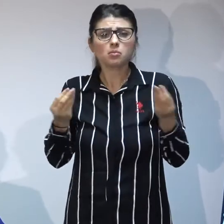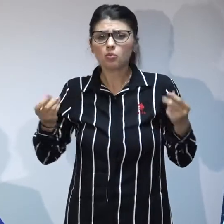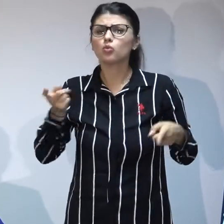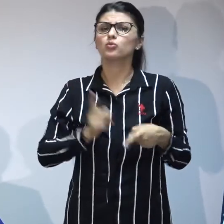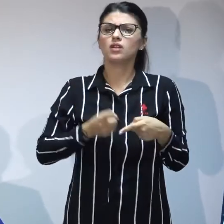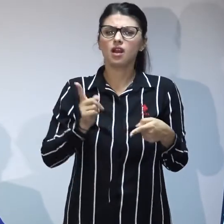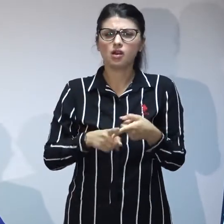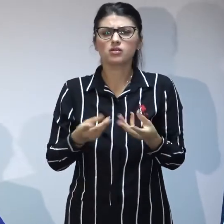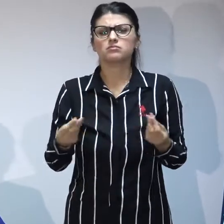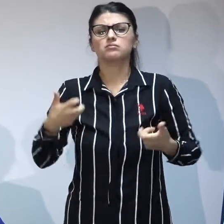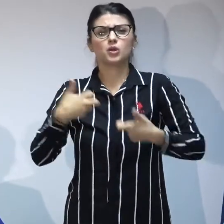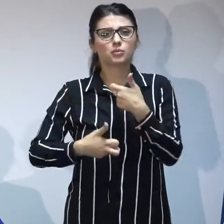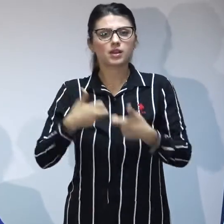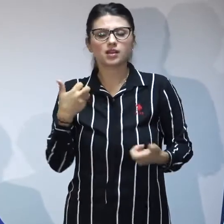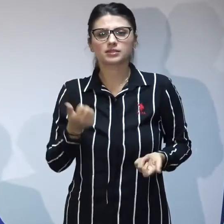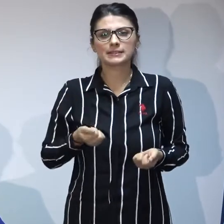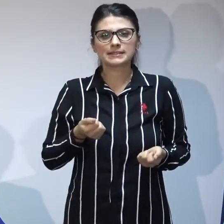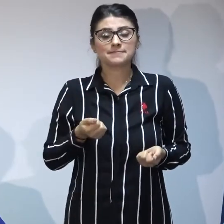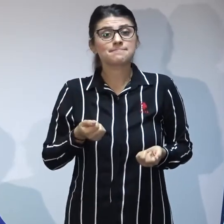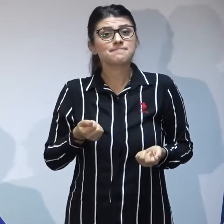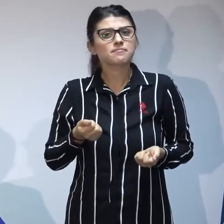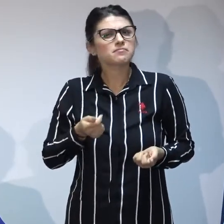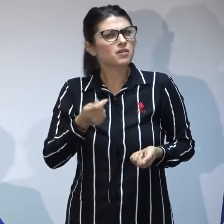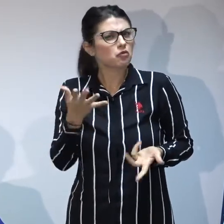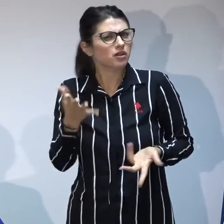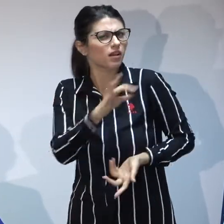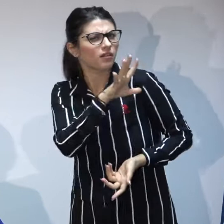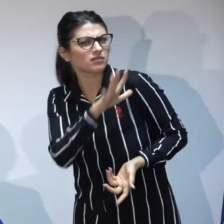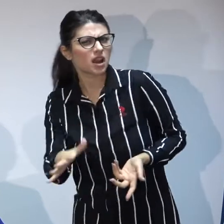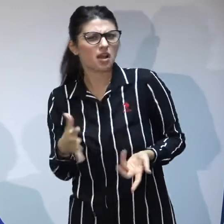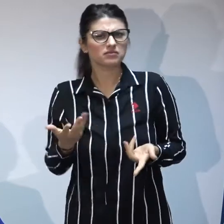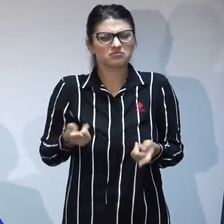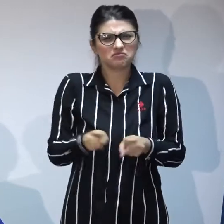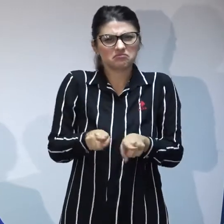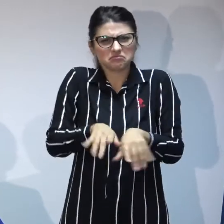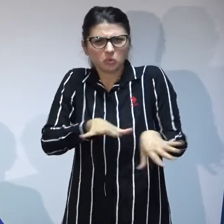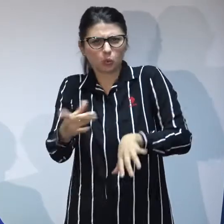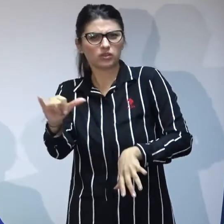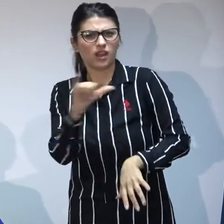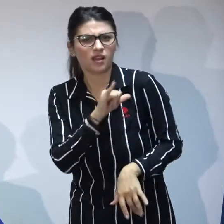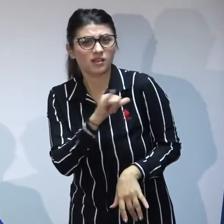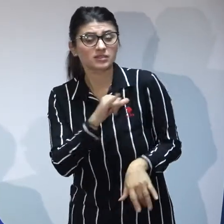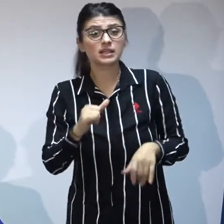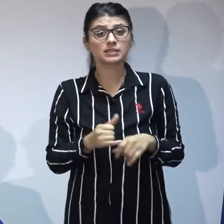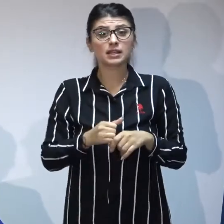multe ori, să spunem, defectuos sau ineficient, derulat la nivelul